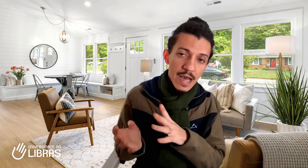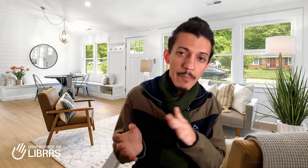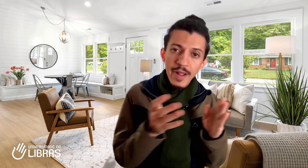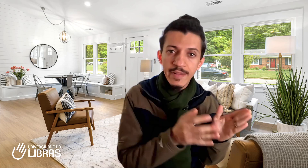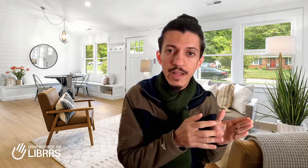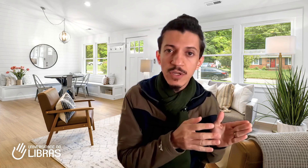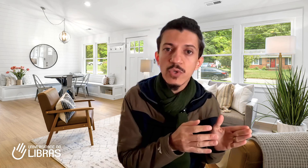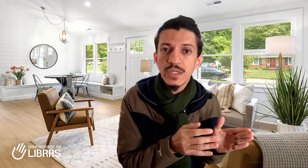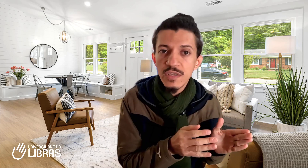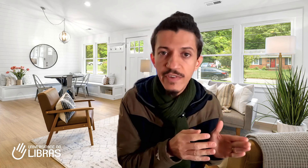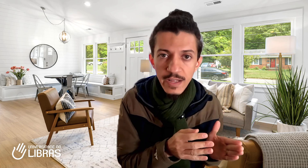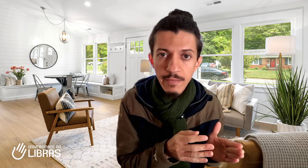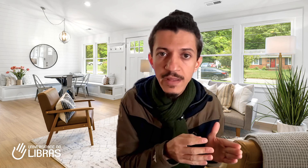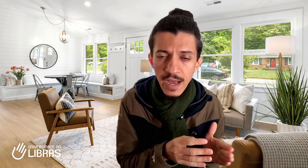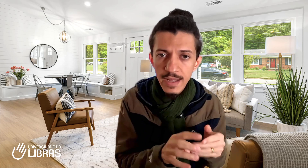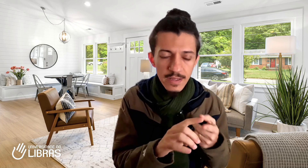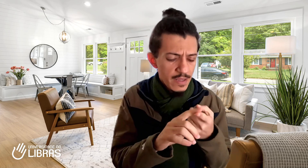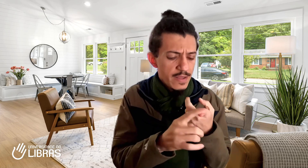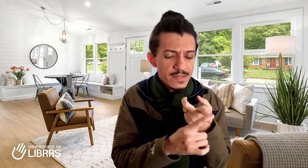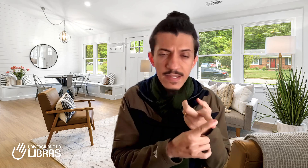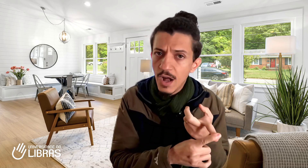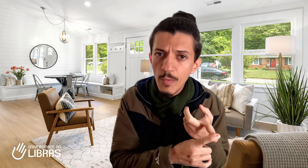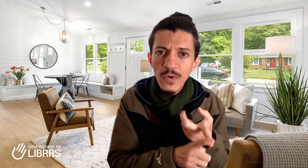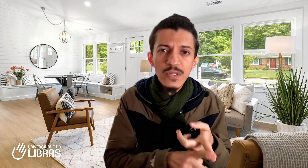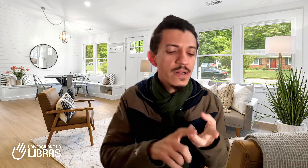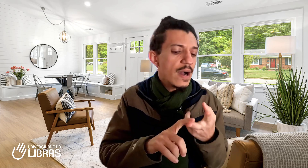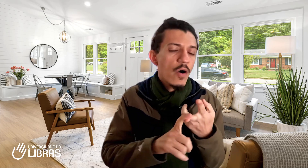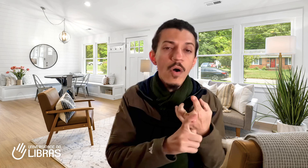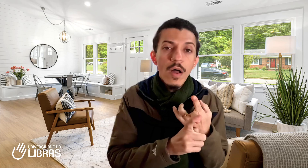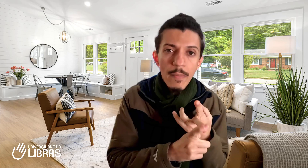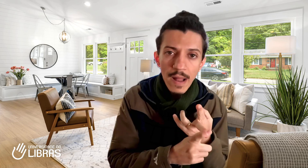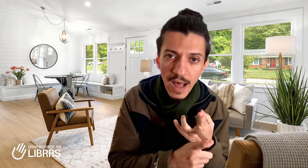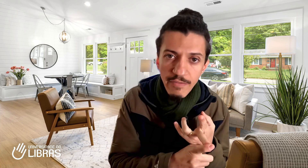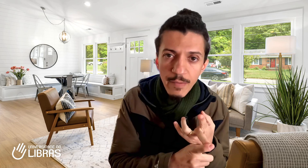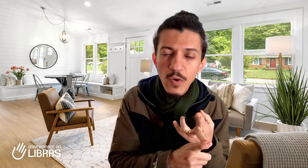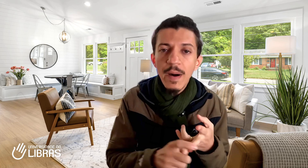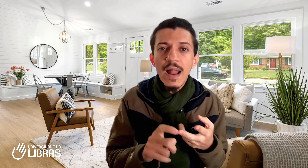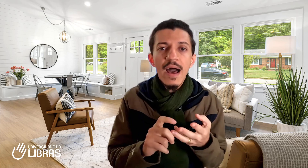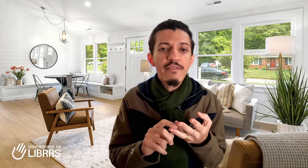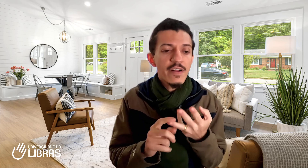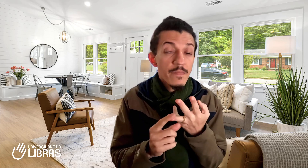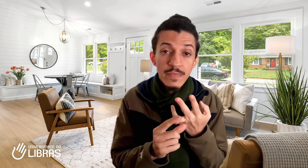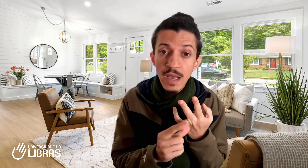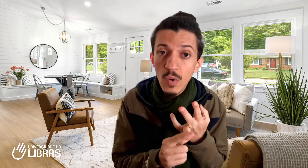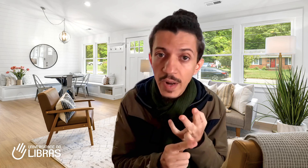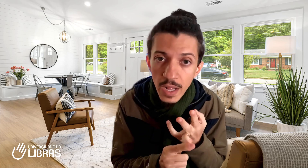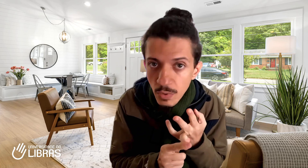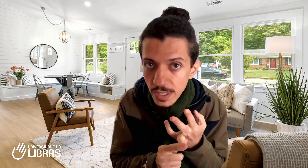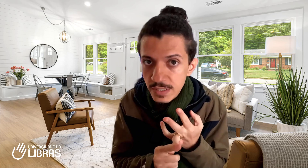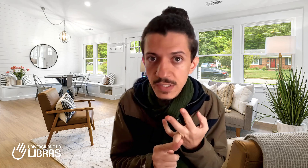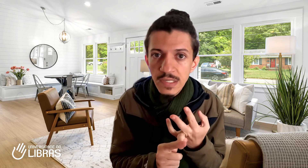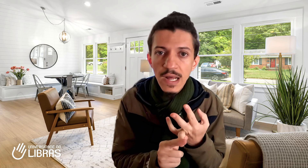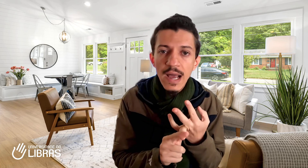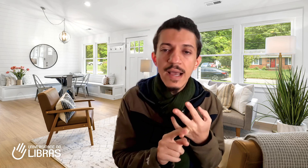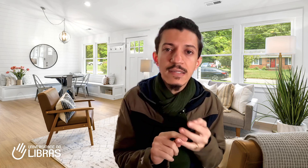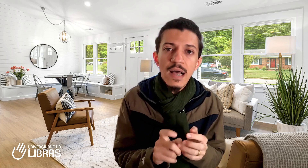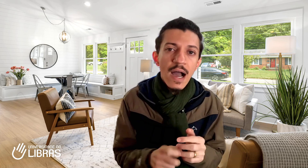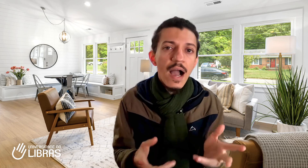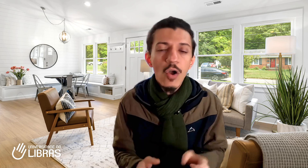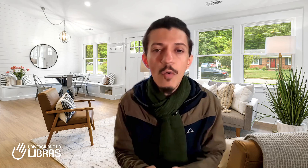aprendendo as coisas fragmentadas, sinal por sinal, palavra por palavra, decorando lista de sinais, como é